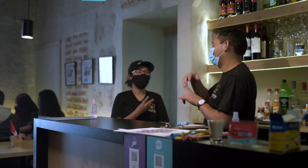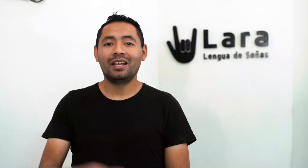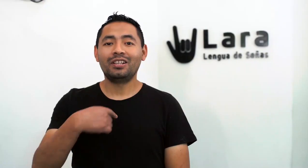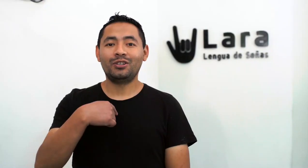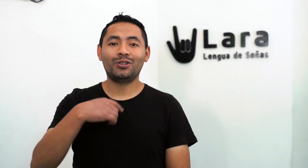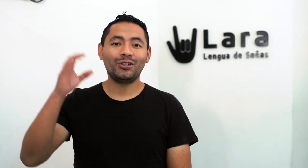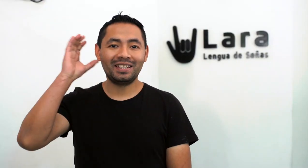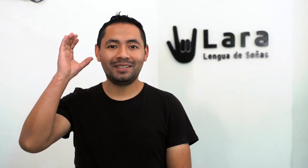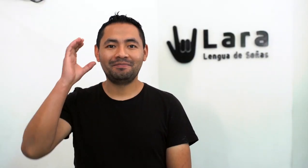Yo soy oyente